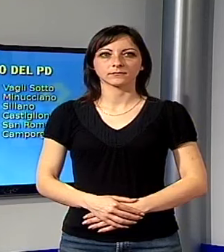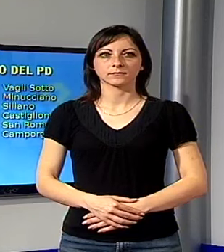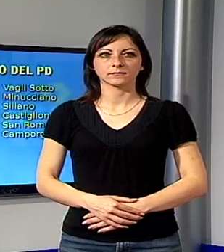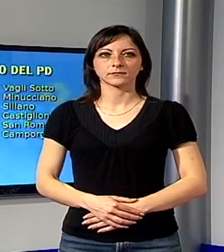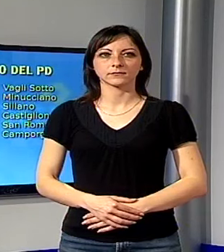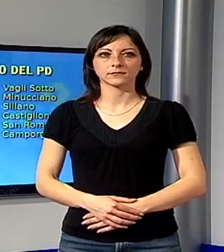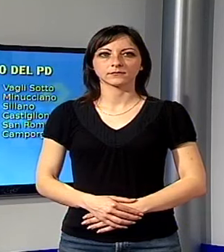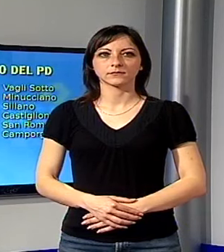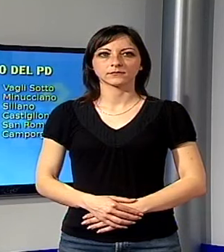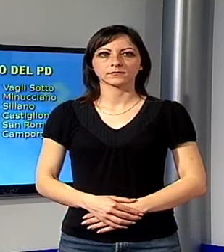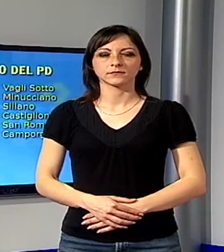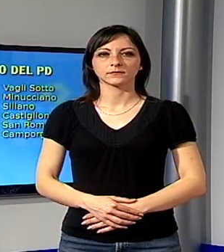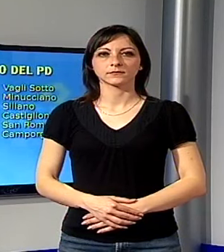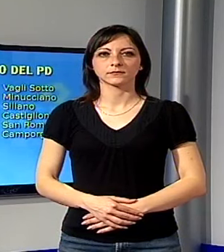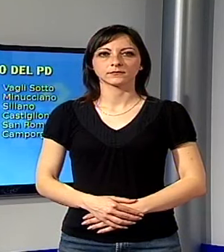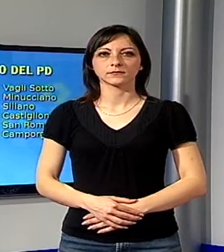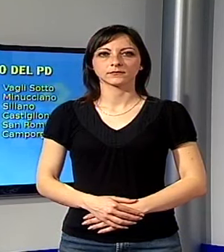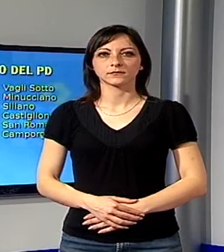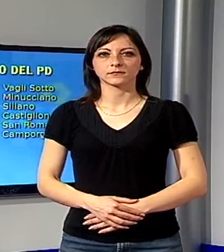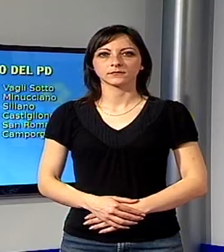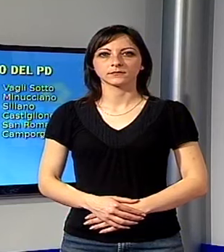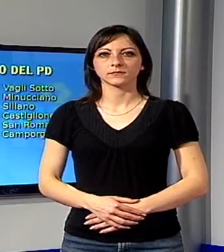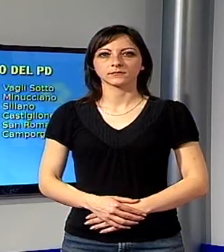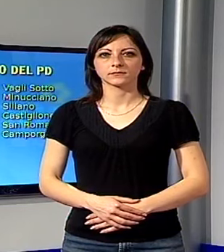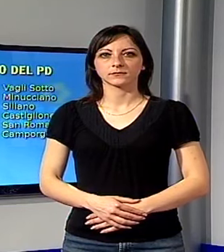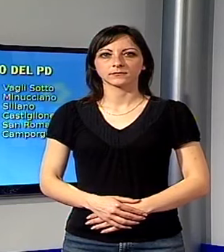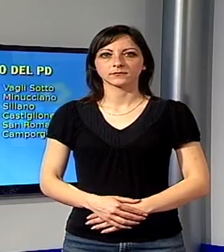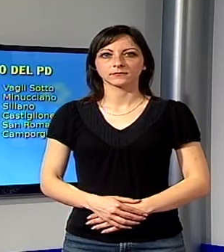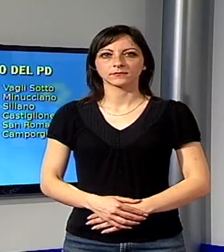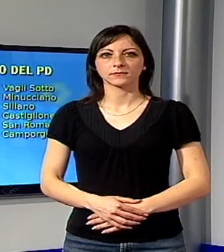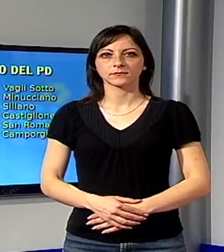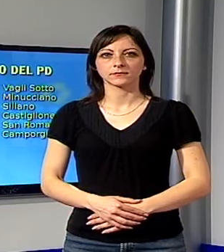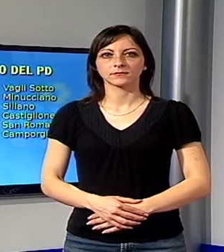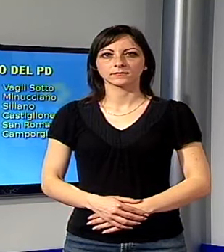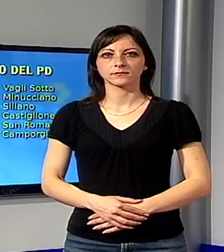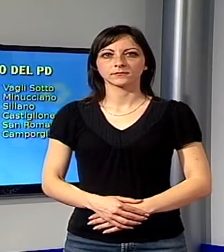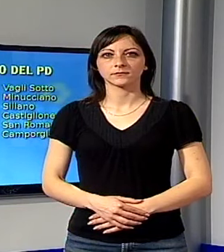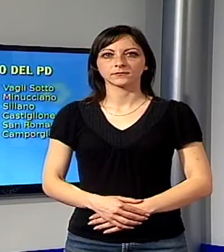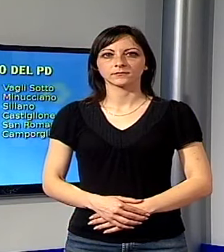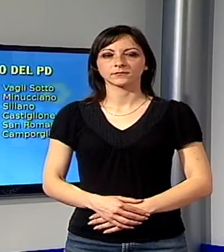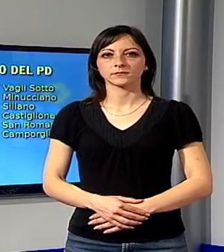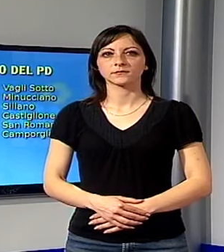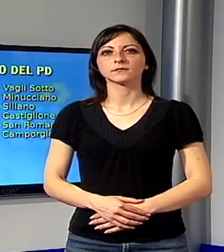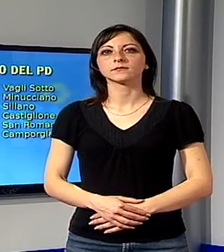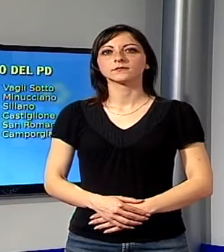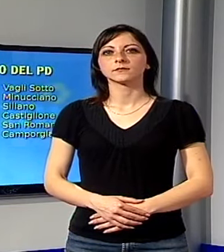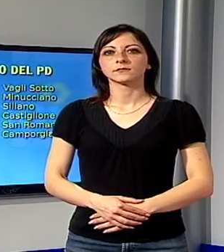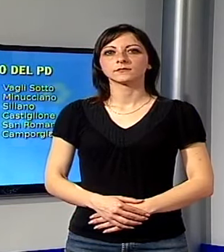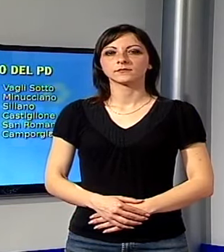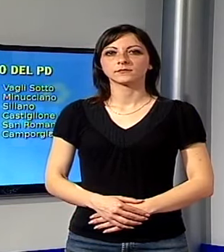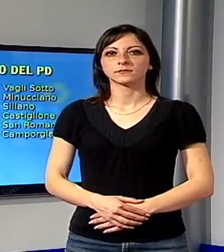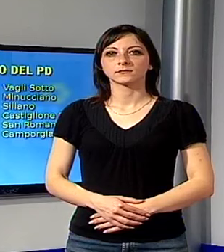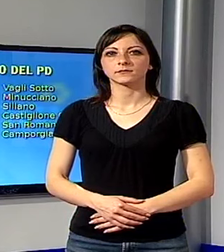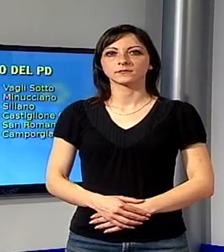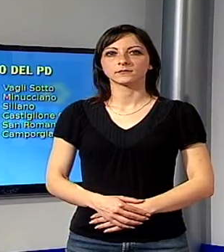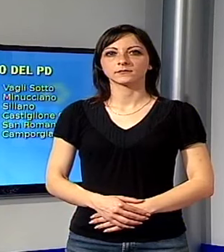Antonio Baisi a Vagli, Nicola Poli a Minucciano, Gino Coli a Sillano, Elena Guazzelli a Castiglione, Pier Romano Mariani a